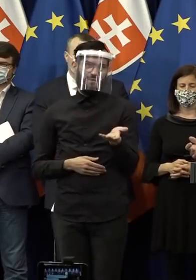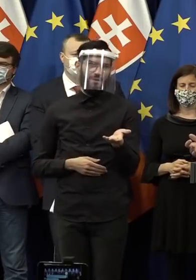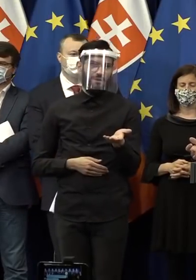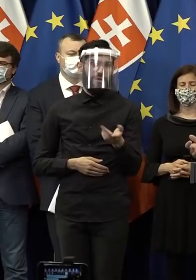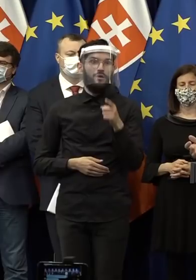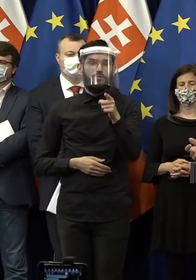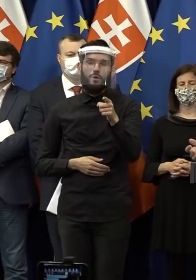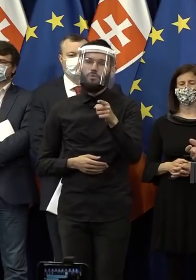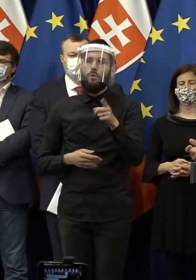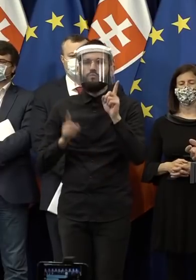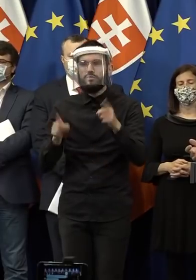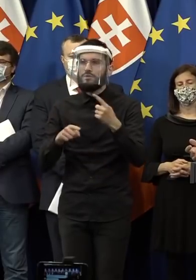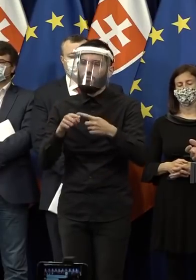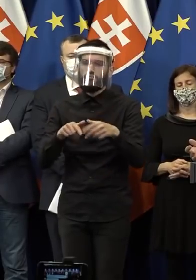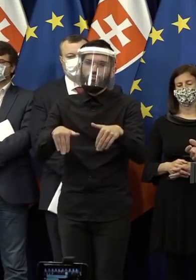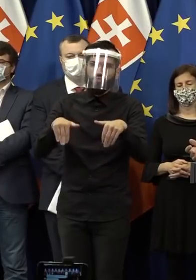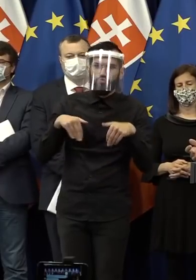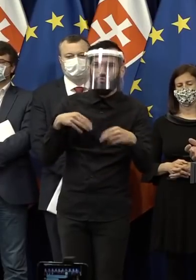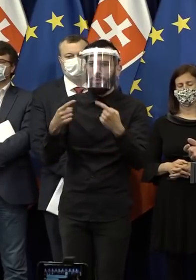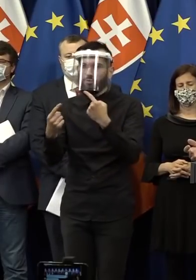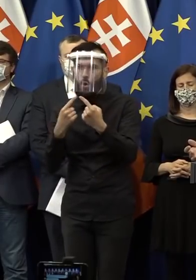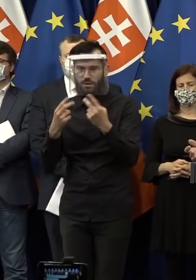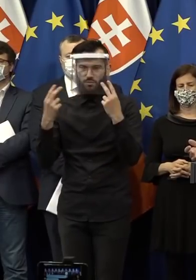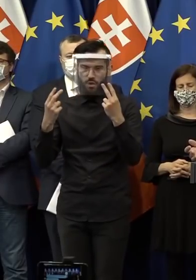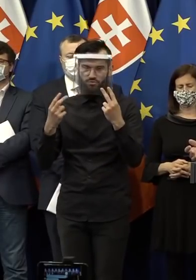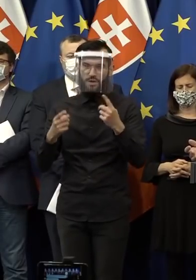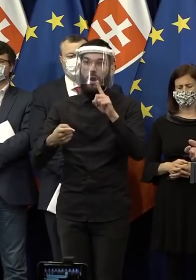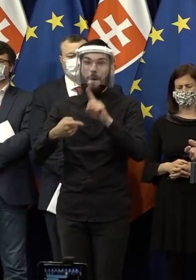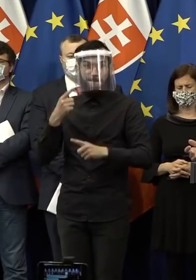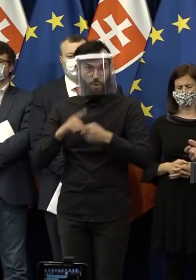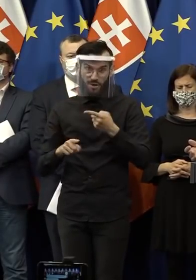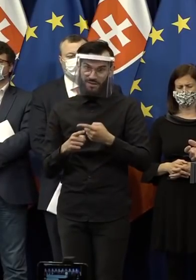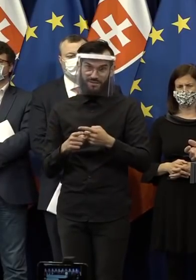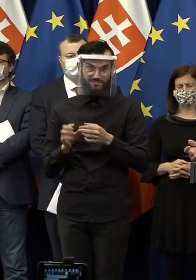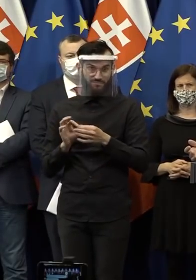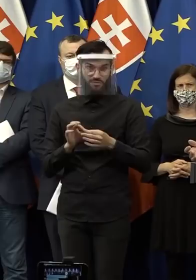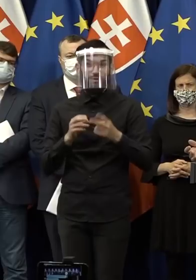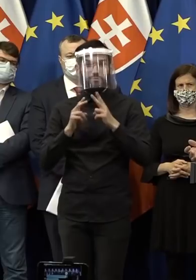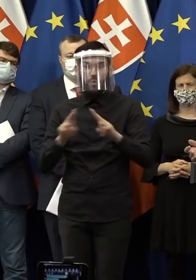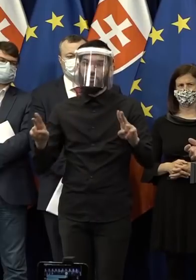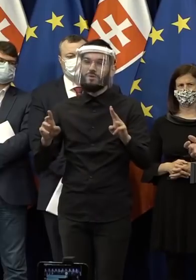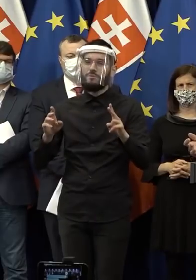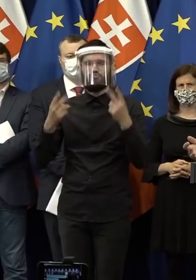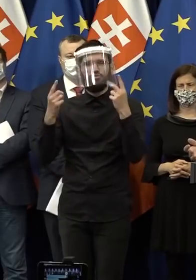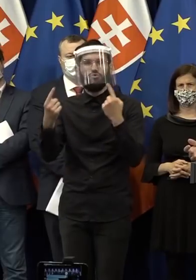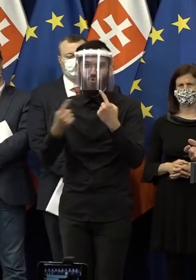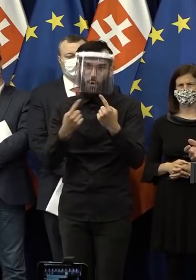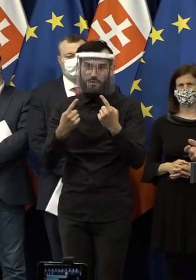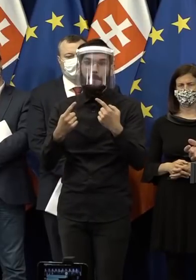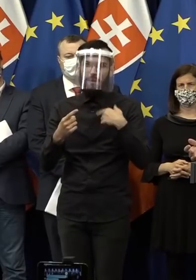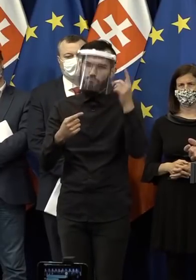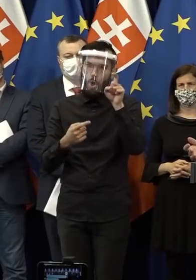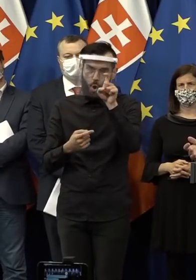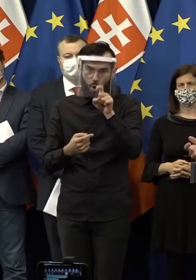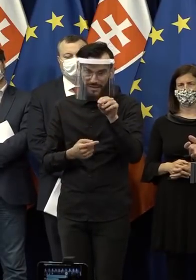naozaj kompromis kompromisov. A politika sa hovorí, že politika je umenie možného. Čiže otvorili sme tú